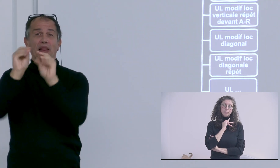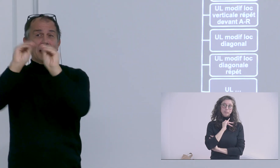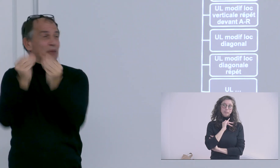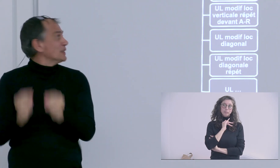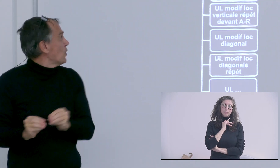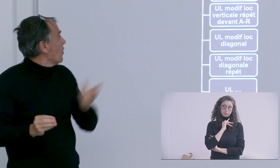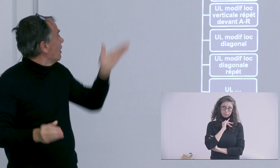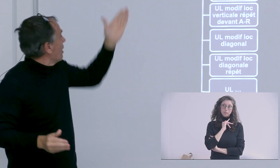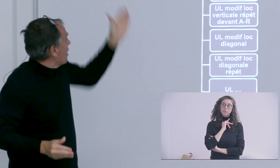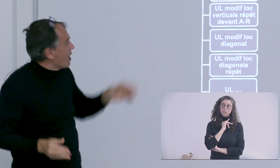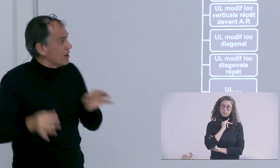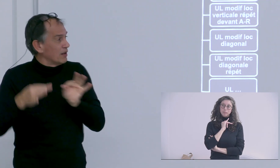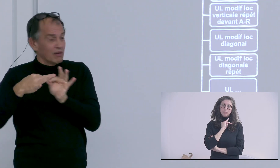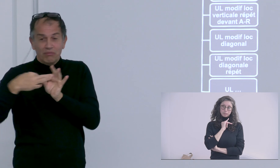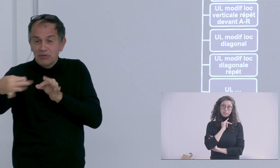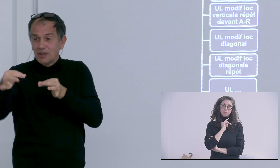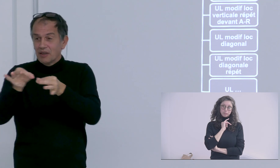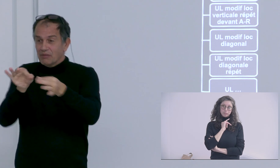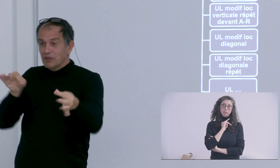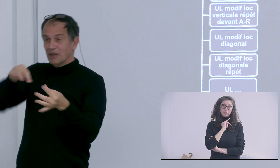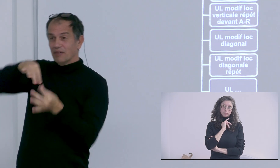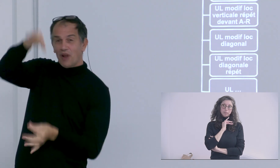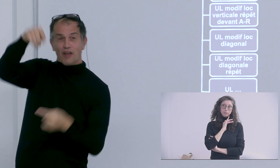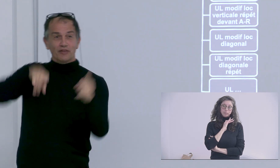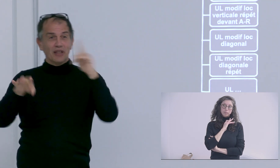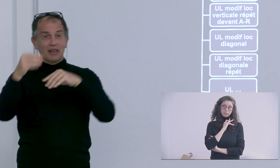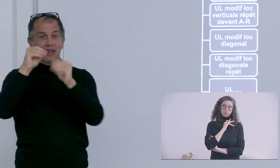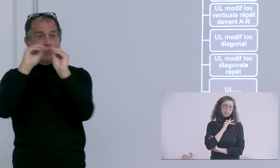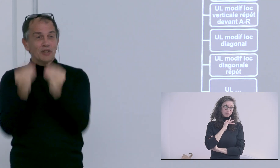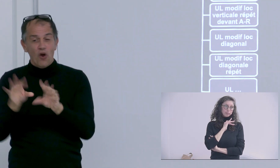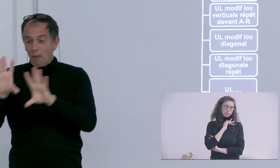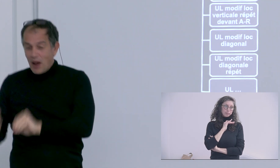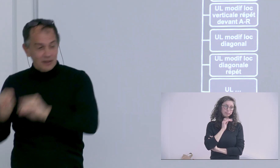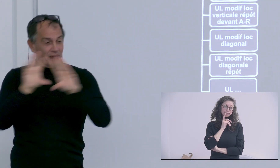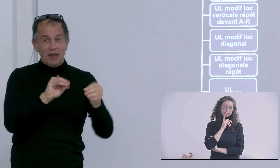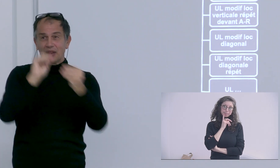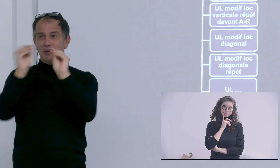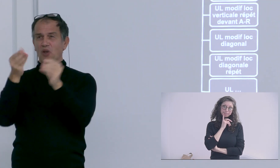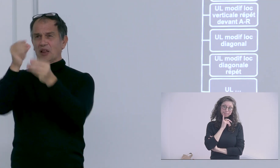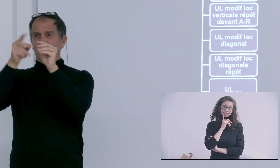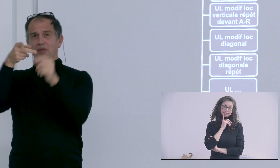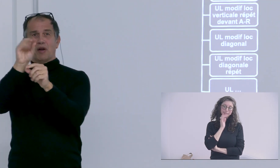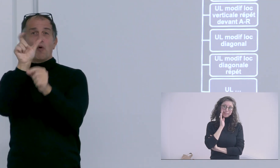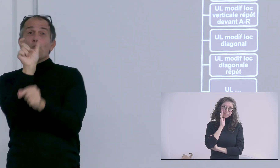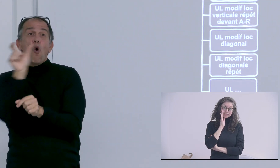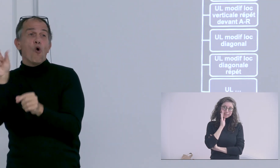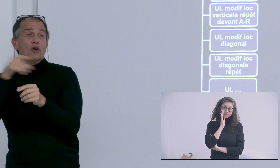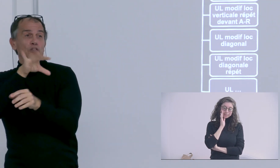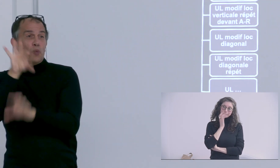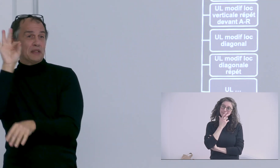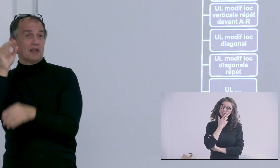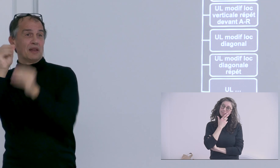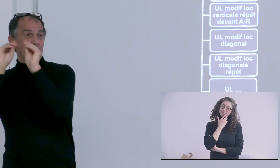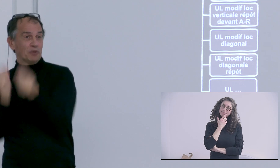encore différents qui sont des noms plutôt de nature descriptive où on parle d'une forme horizontale